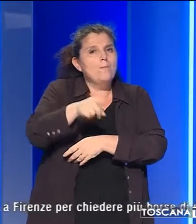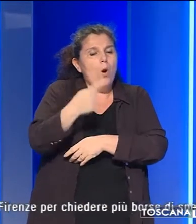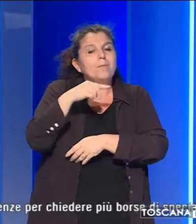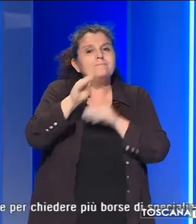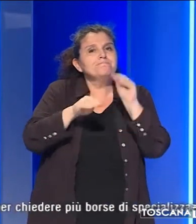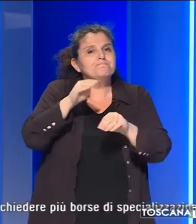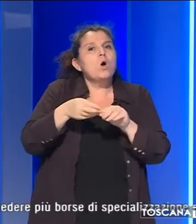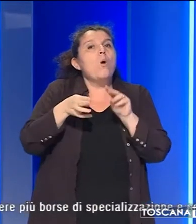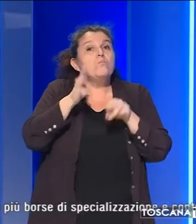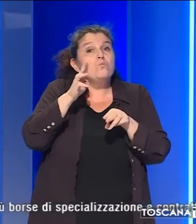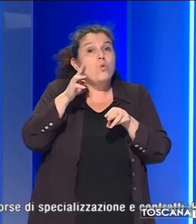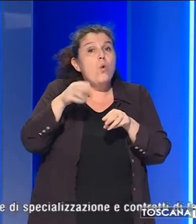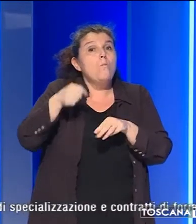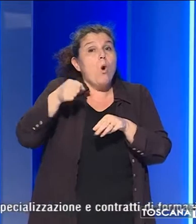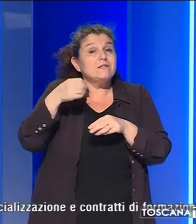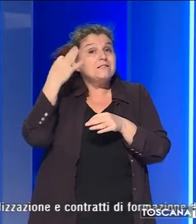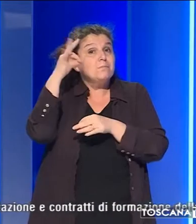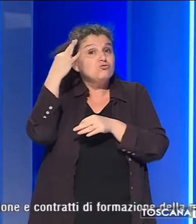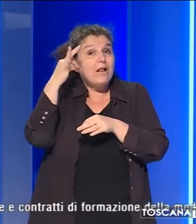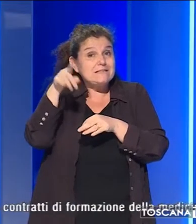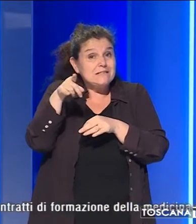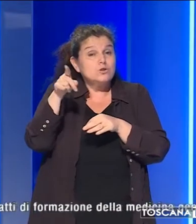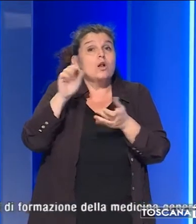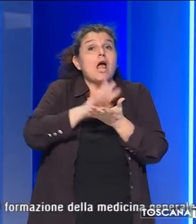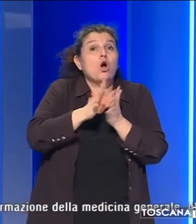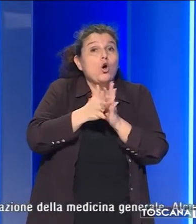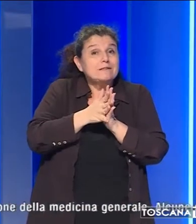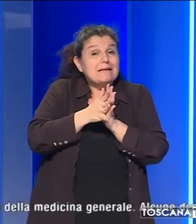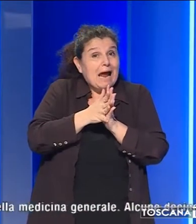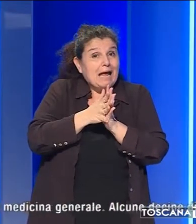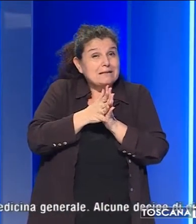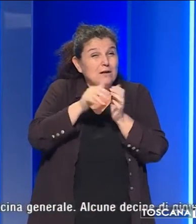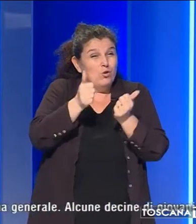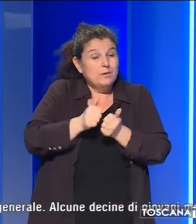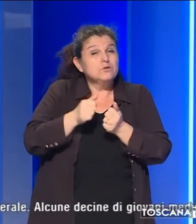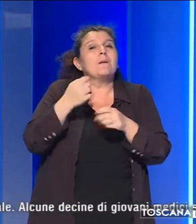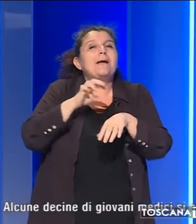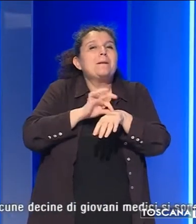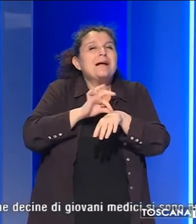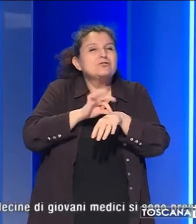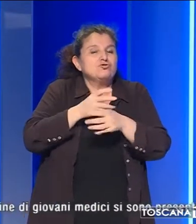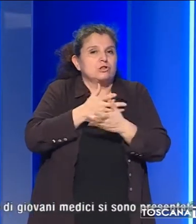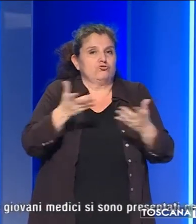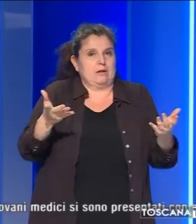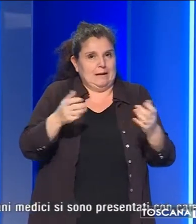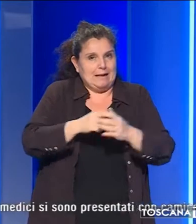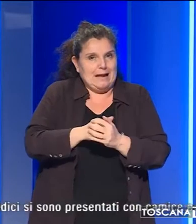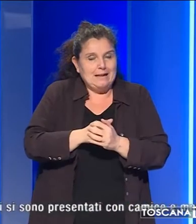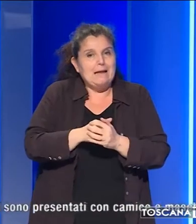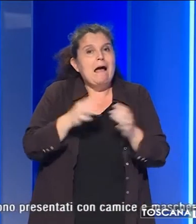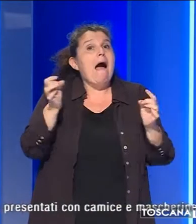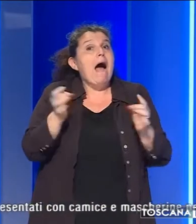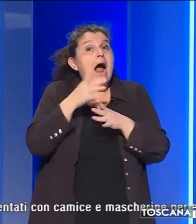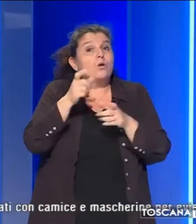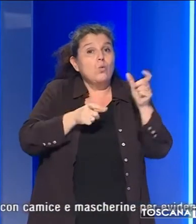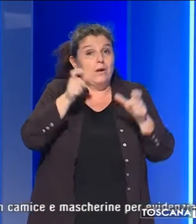specializzazione e contratti di formazione della medicina generale. Alcune